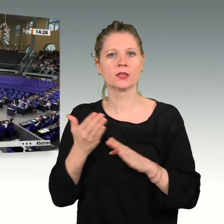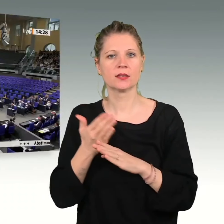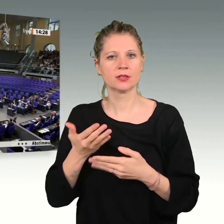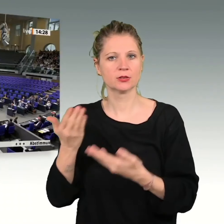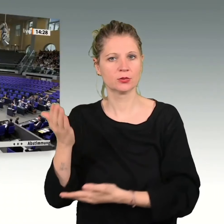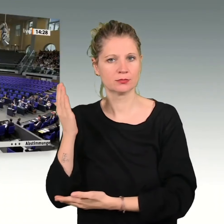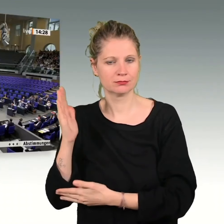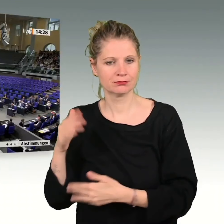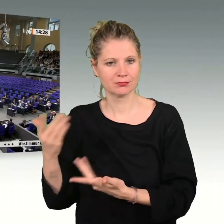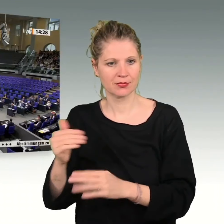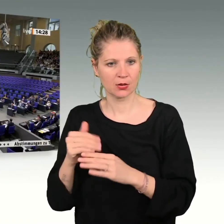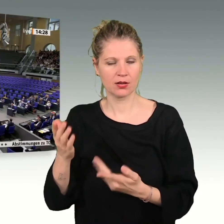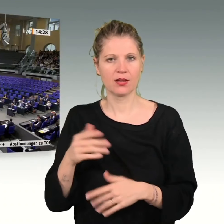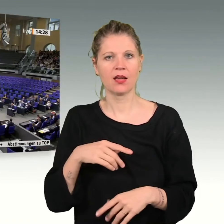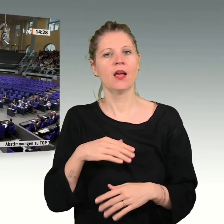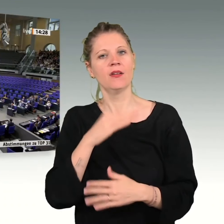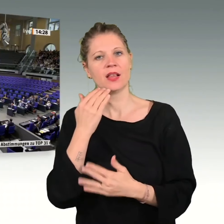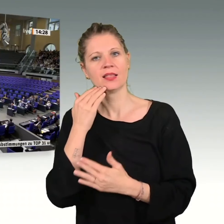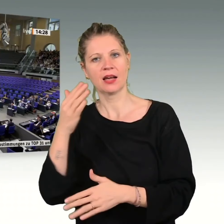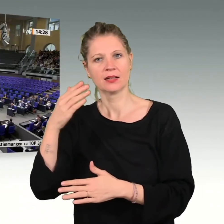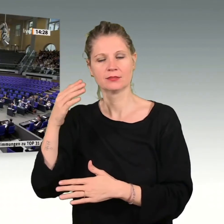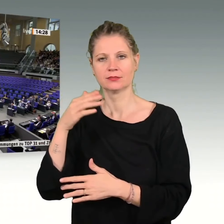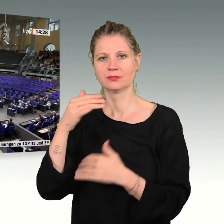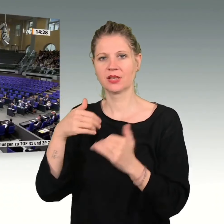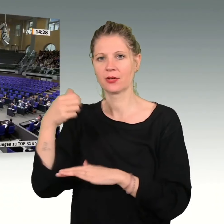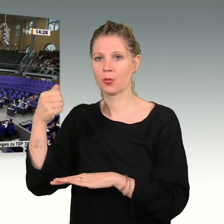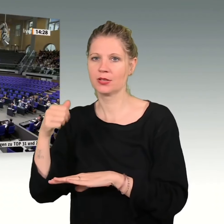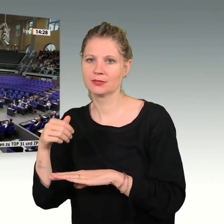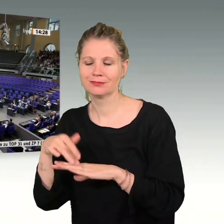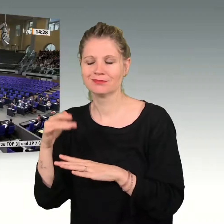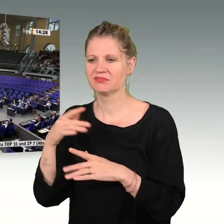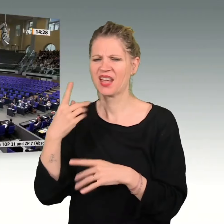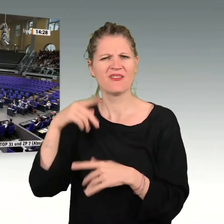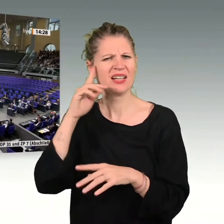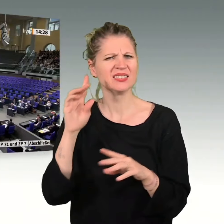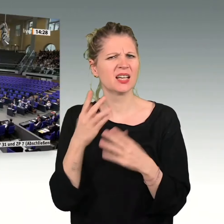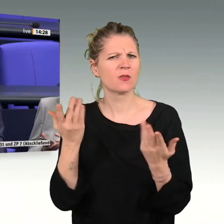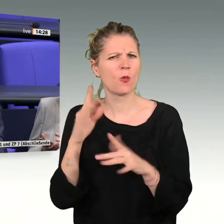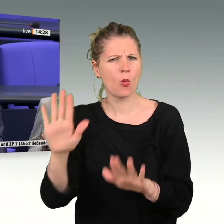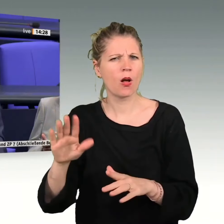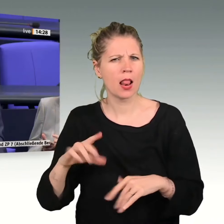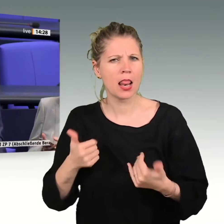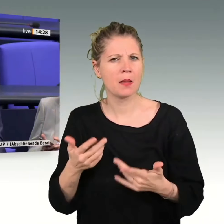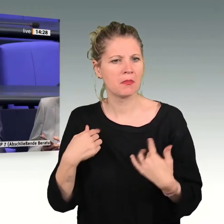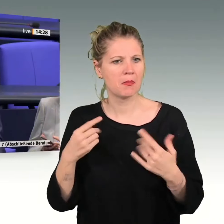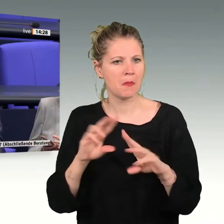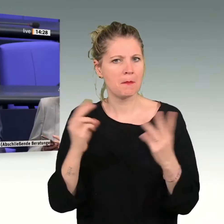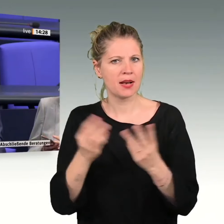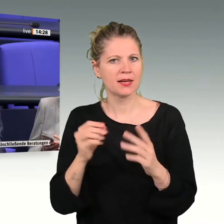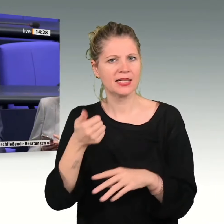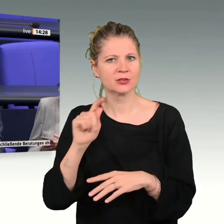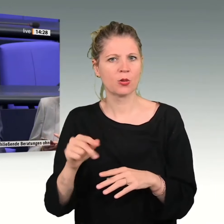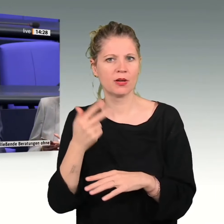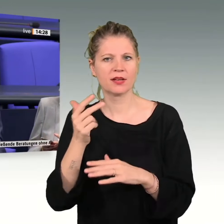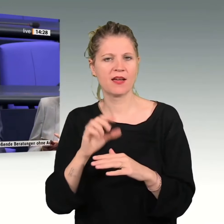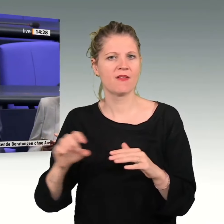Ja, vielen Dank, Frau Präsidentin. Ich weiß ja nicht, auf welchem Planeten Sie leben. Ich lebe und die Menschen da draußen auf dem Planeten, dass man mit dem 1,3-fachen des